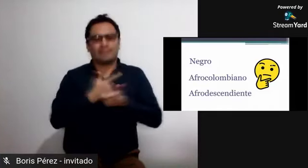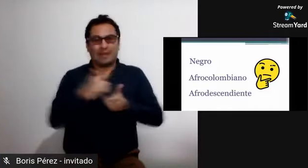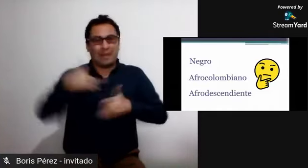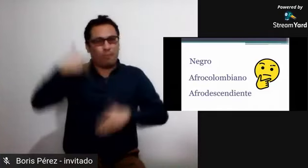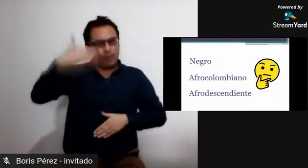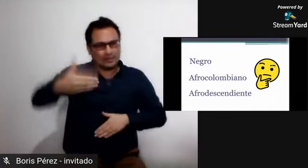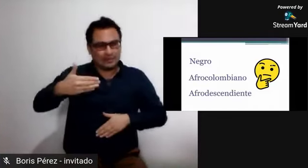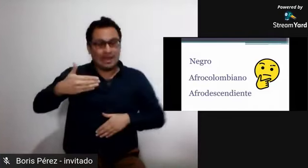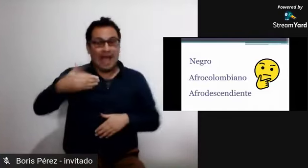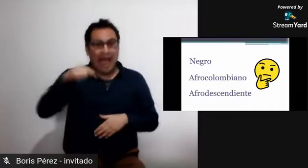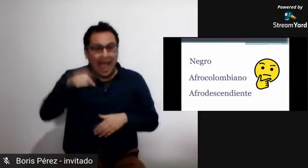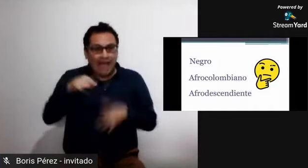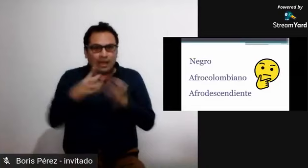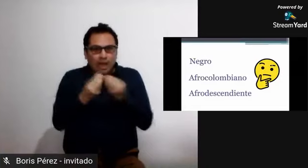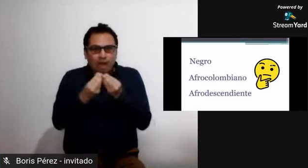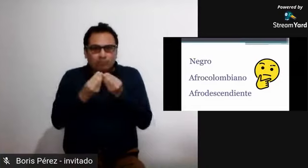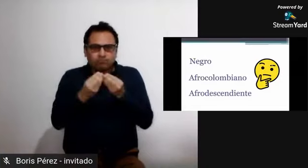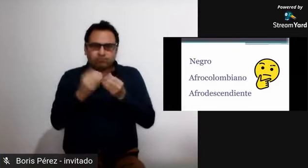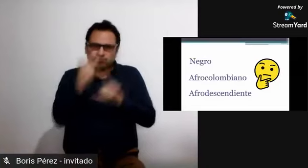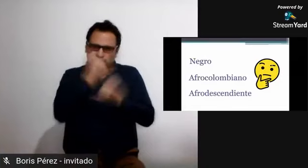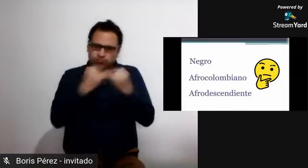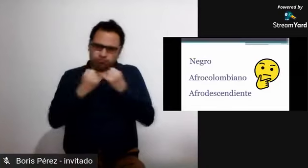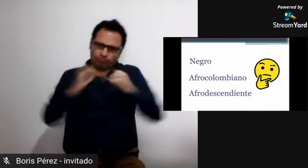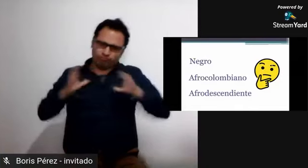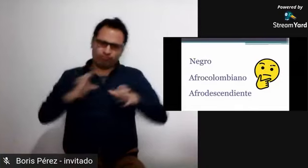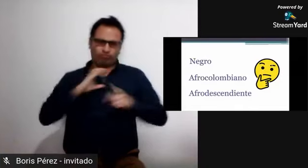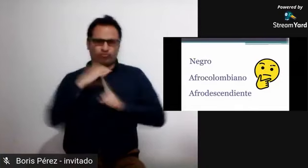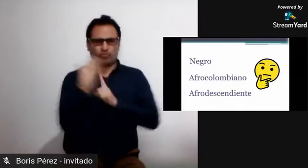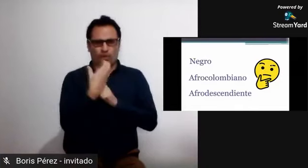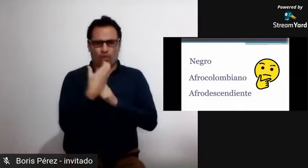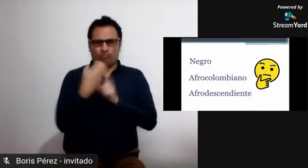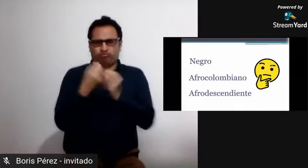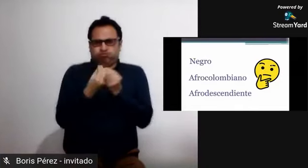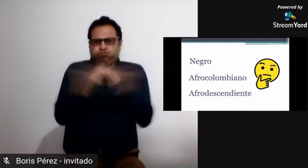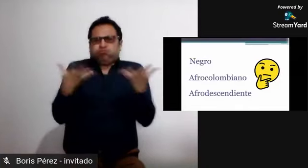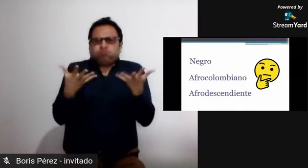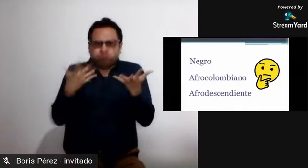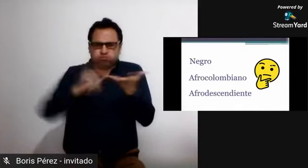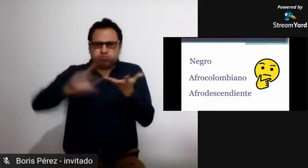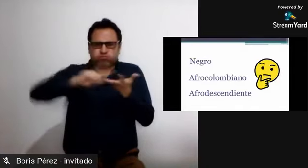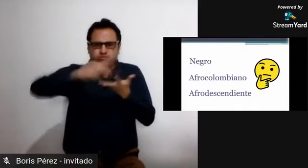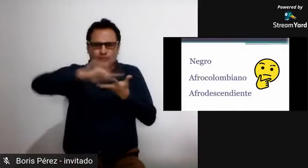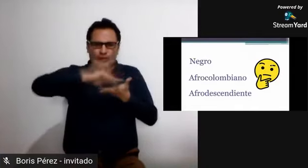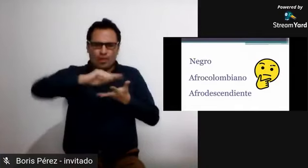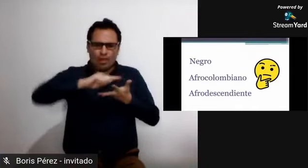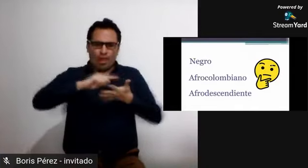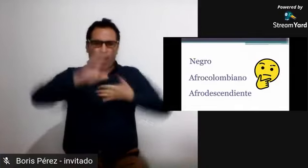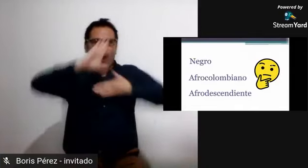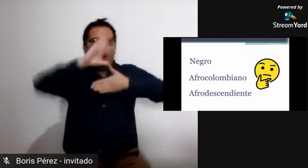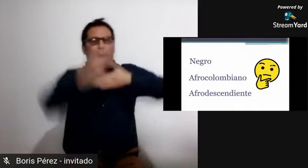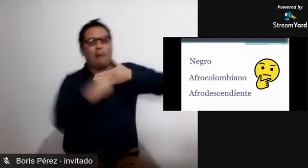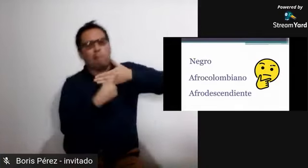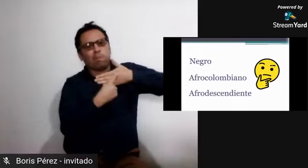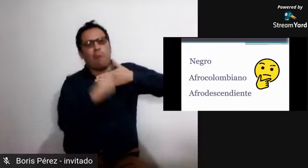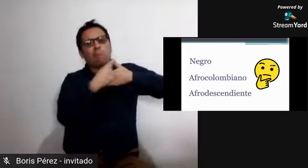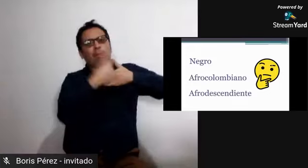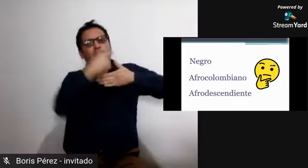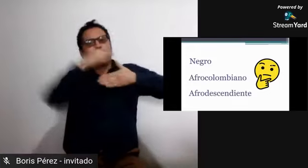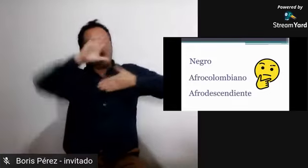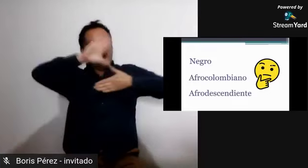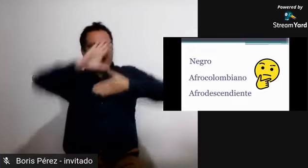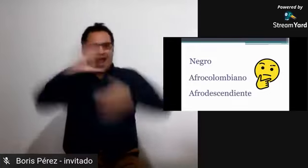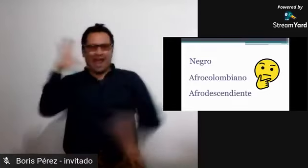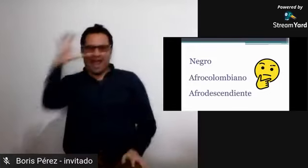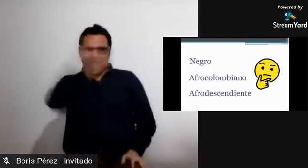colombiano posterior a la llegada de sus primeros ancestros entonces es allí cuando se empieza a crear